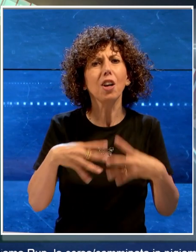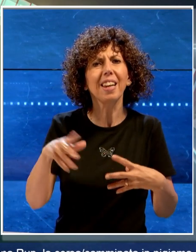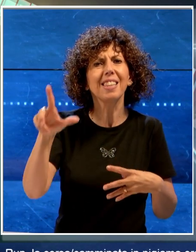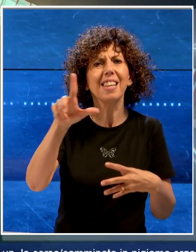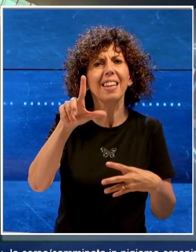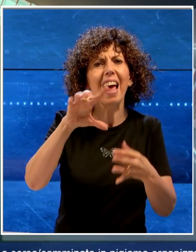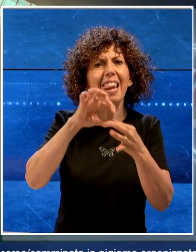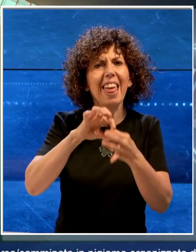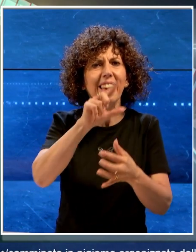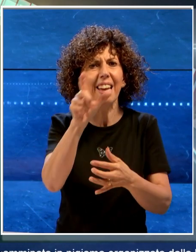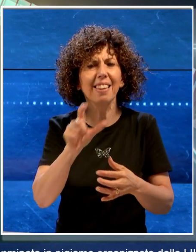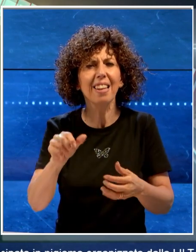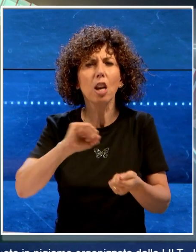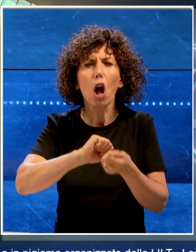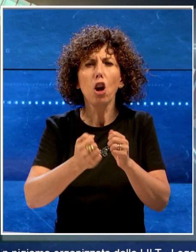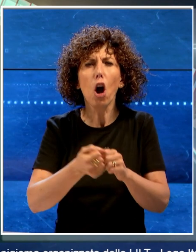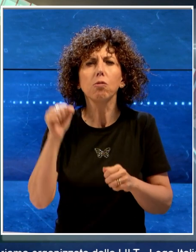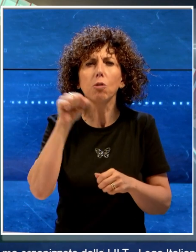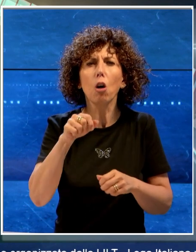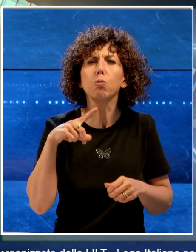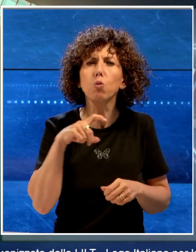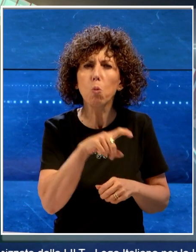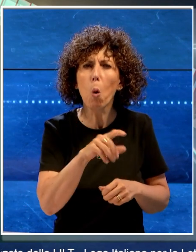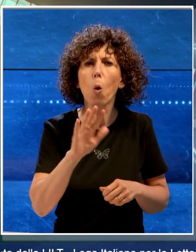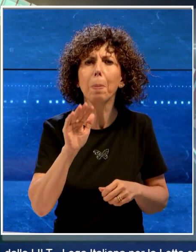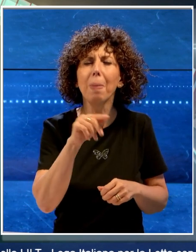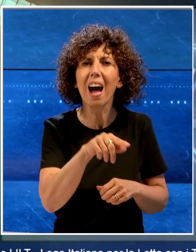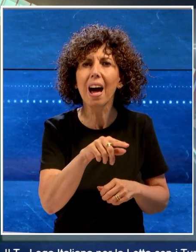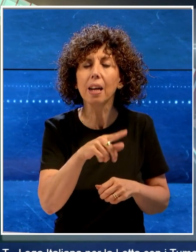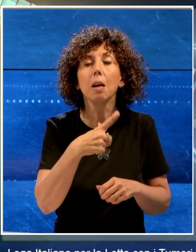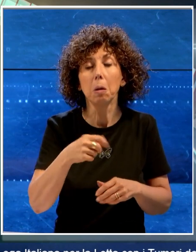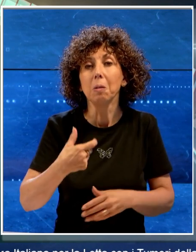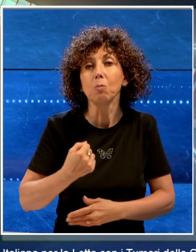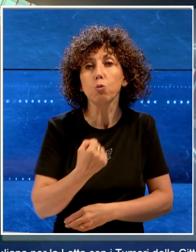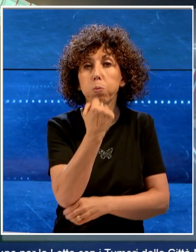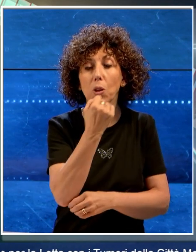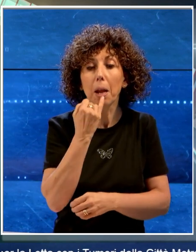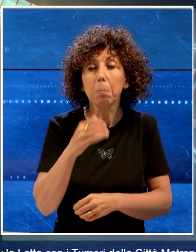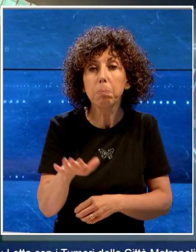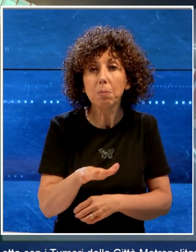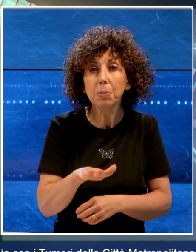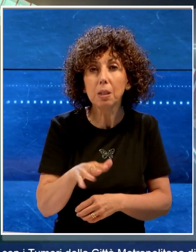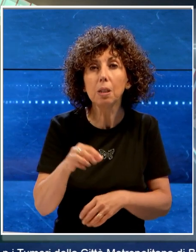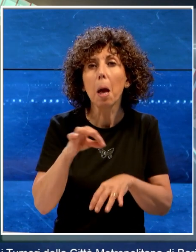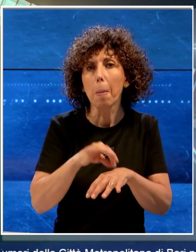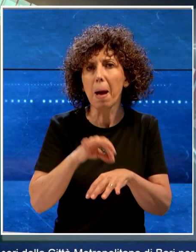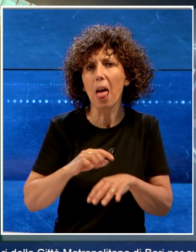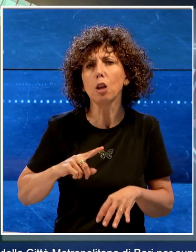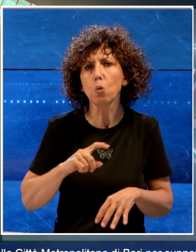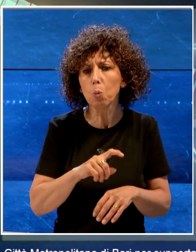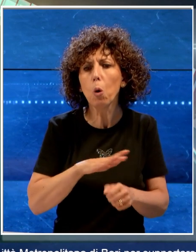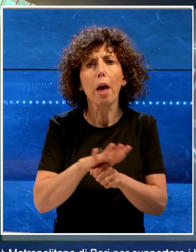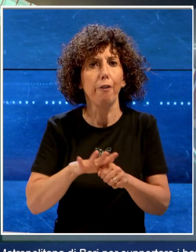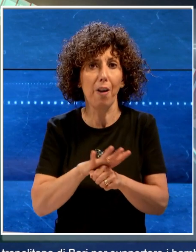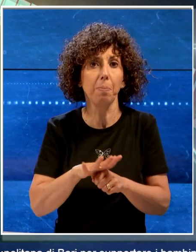Italiana per la lotta contro i tumori di Bari, per supportare i bambini malati di tumore e le loro